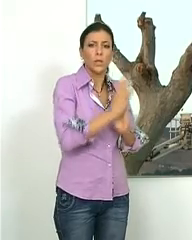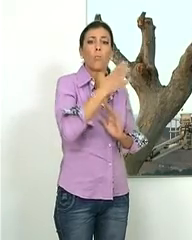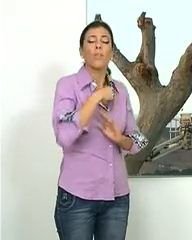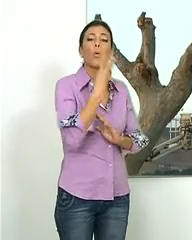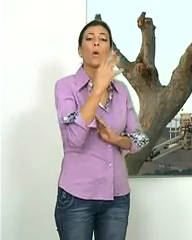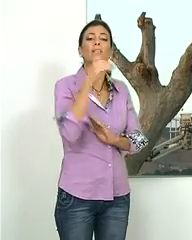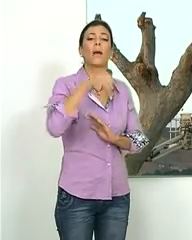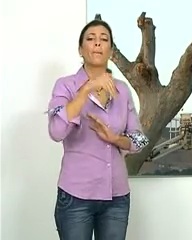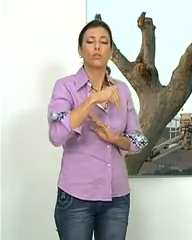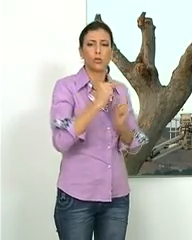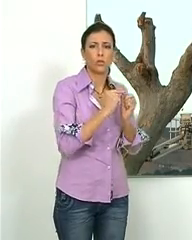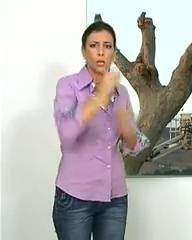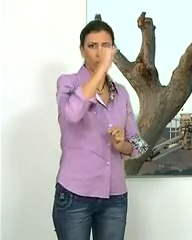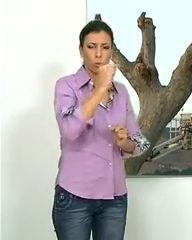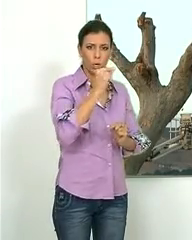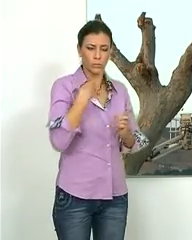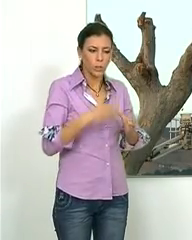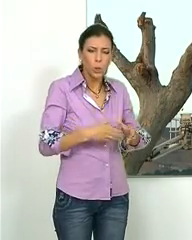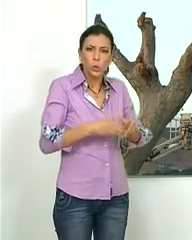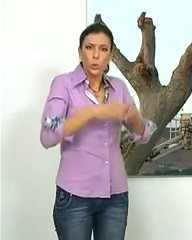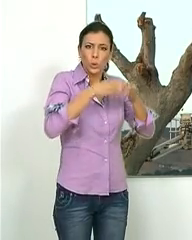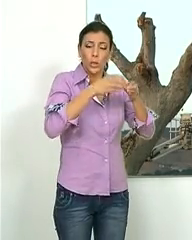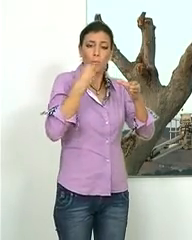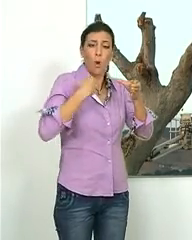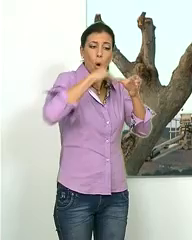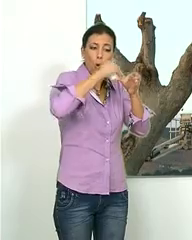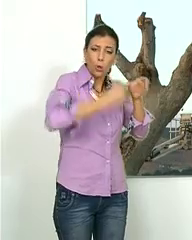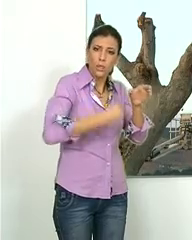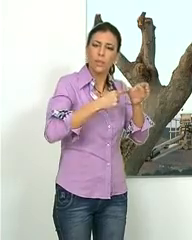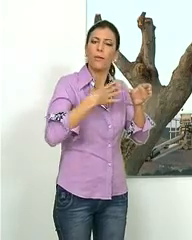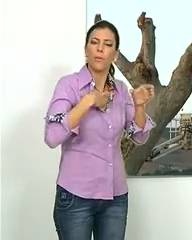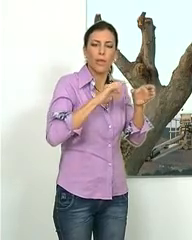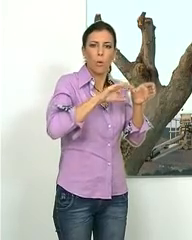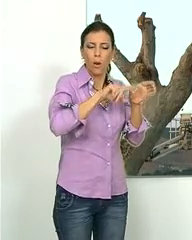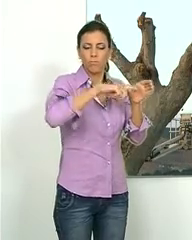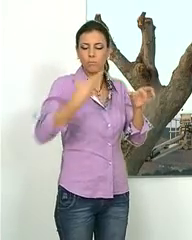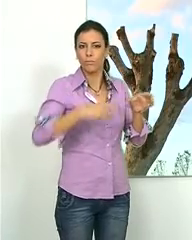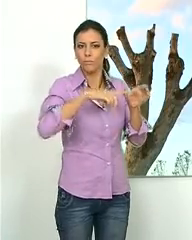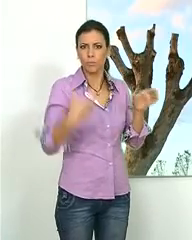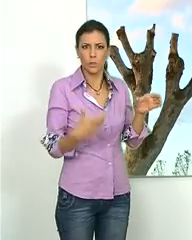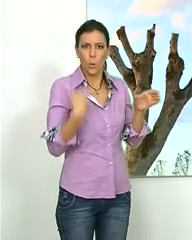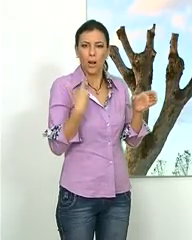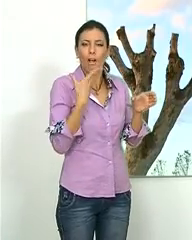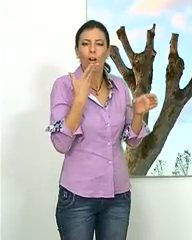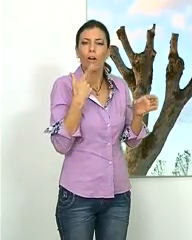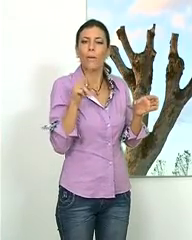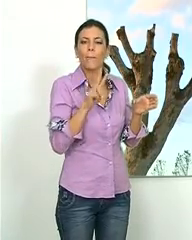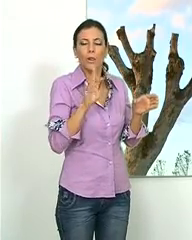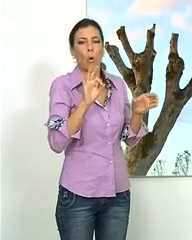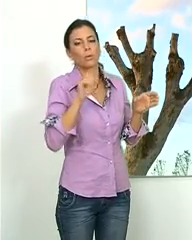los 40 metros de altura, con tronco erecto y corteza que se desprende en placas cremoso-verdosas o